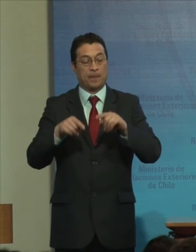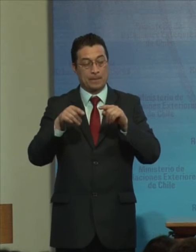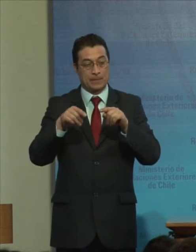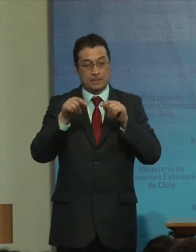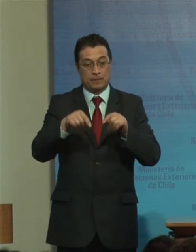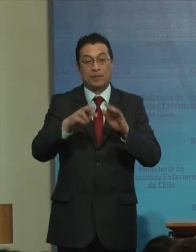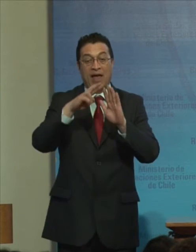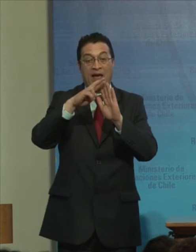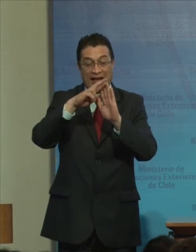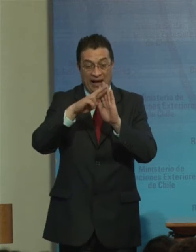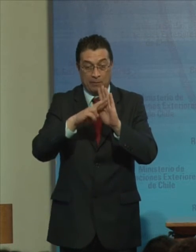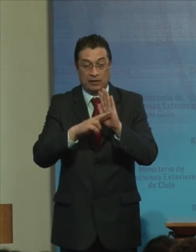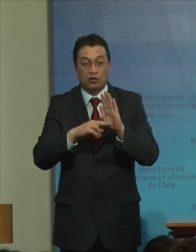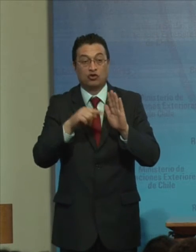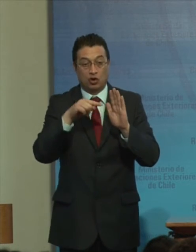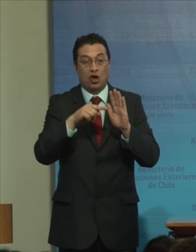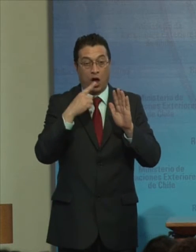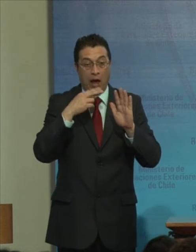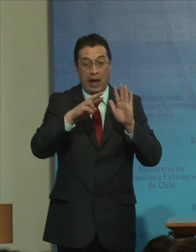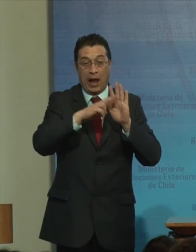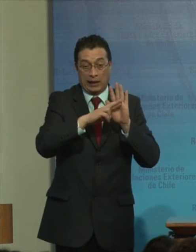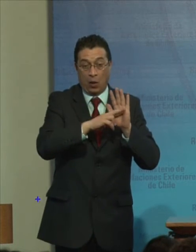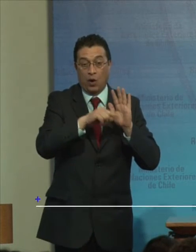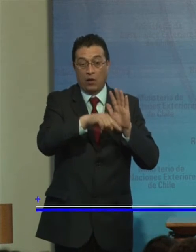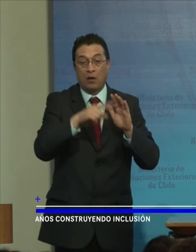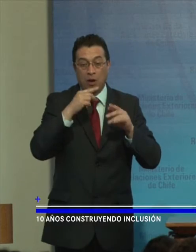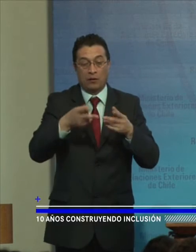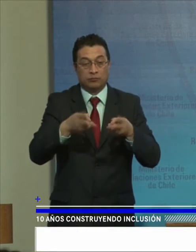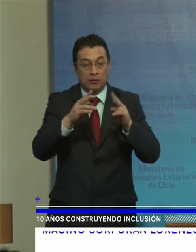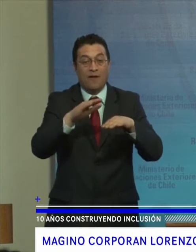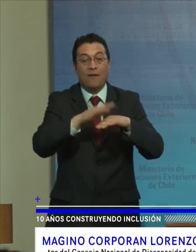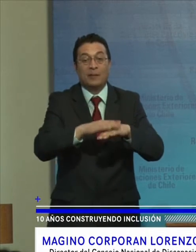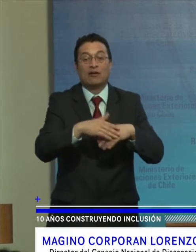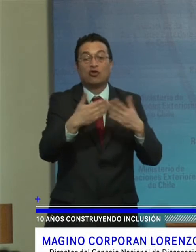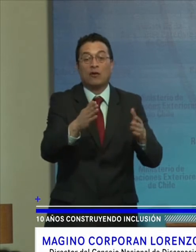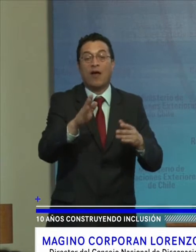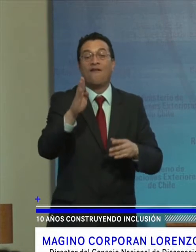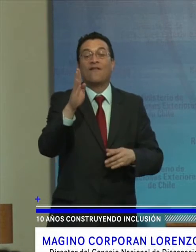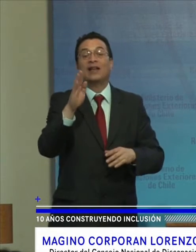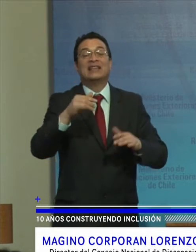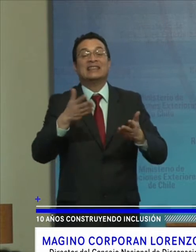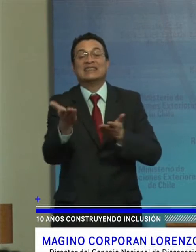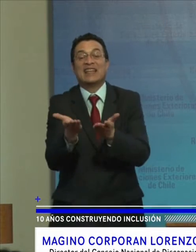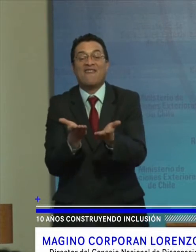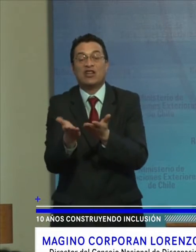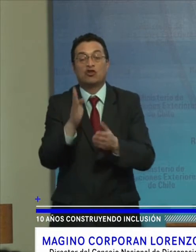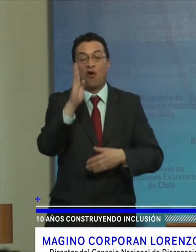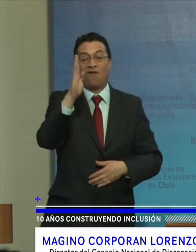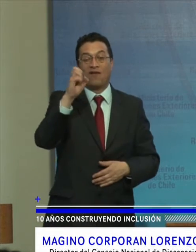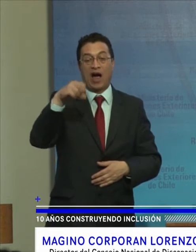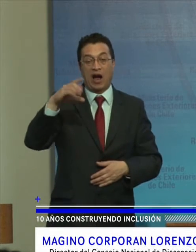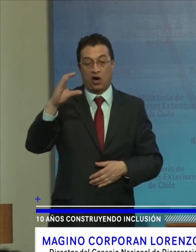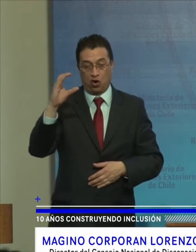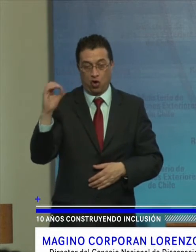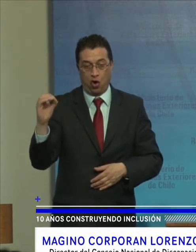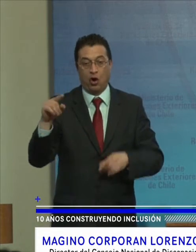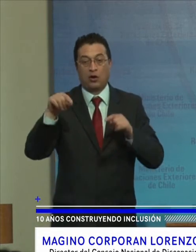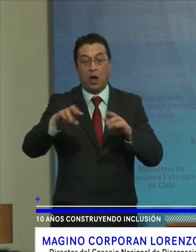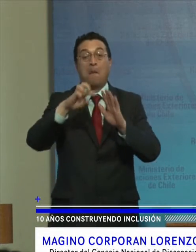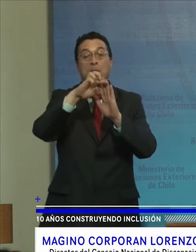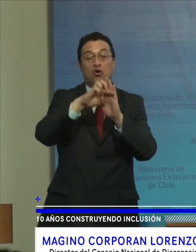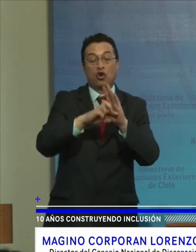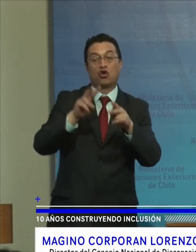reglamentación Que regula La prestación En servicios Bancarios A esto Se le añaden Los proyectos De